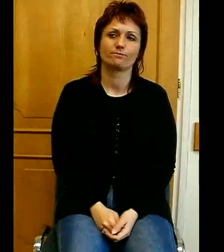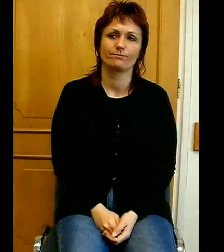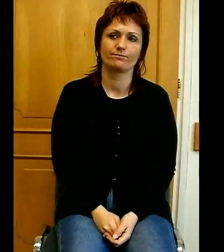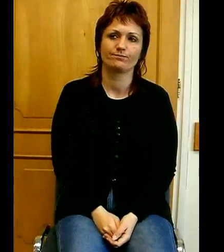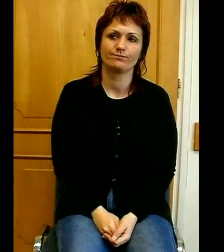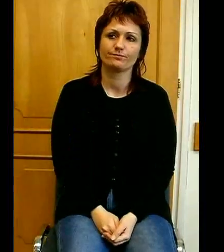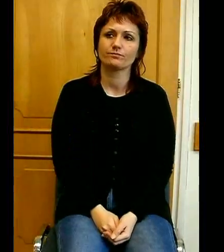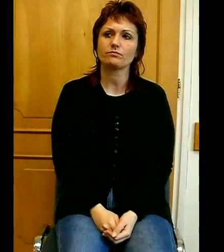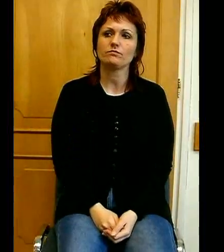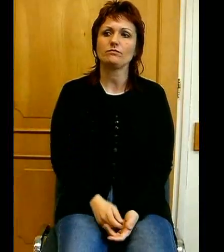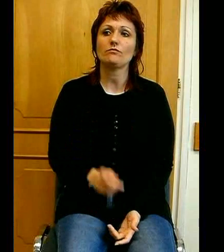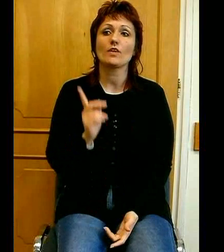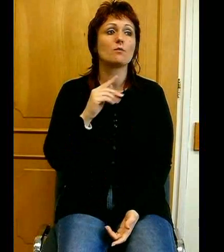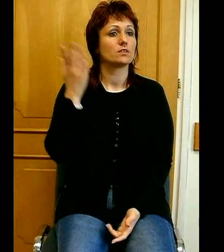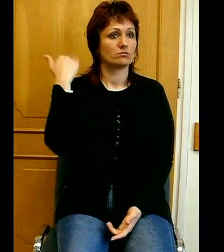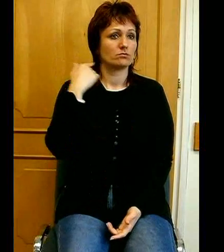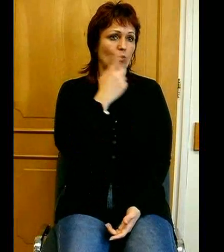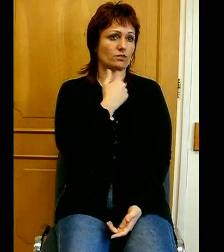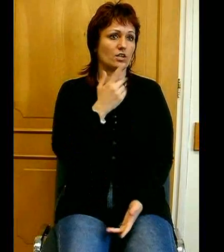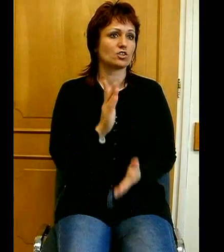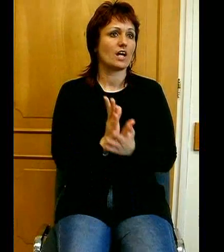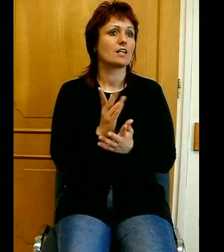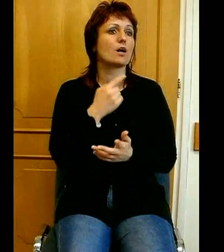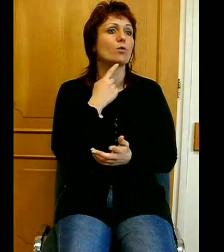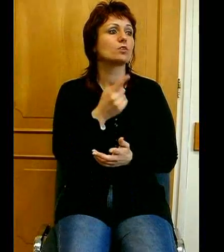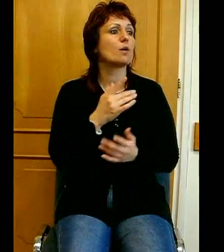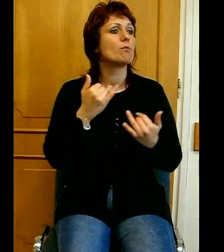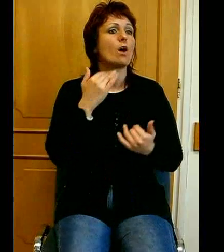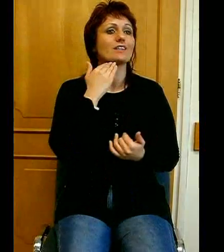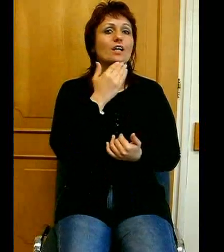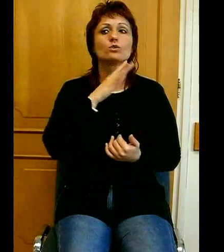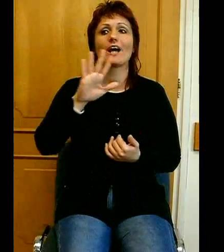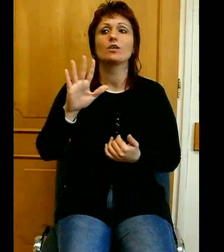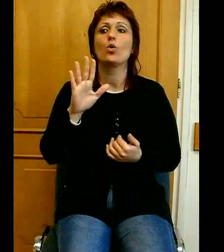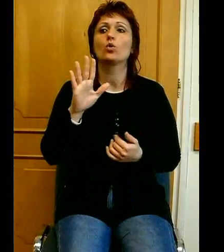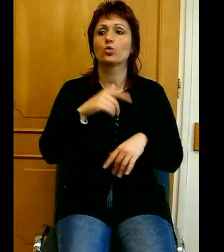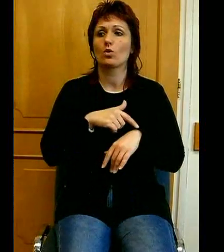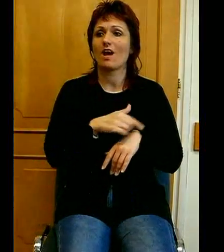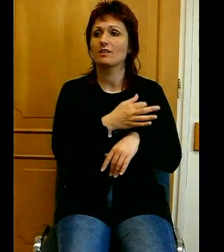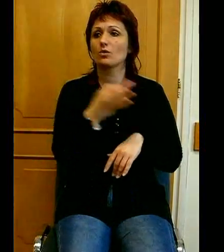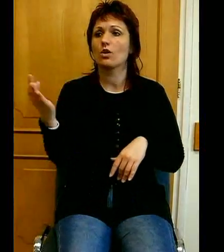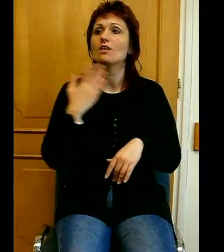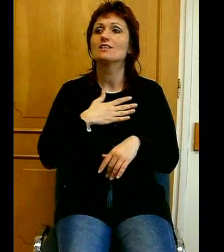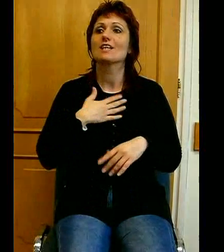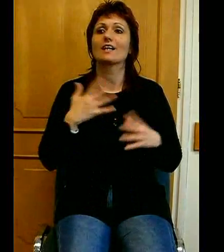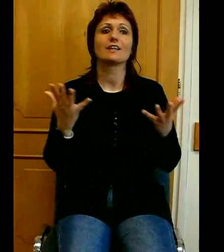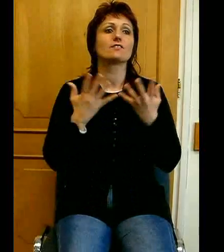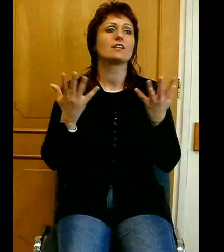Amint azt múlt masállap már említettük, ma délután öt órakor szeretett vendégsége hívjuk a testvéreket ide a templomba.